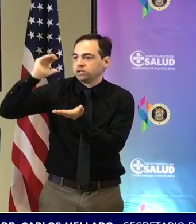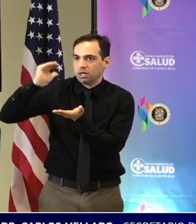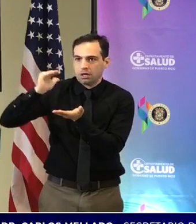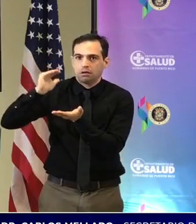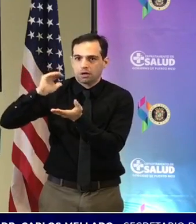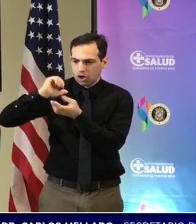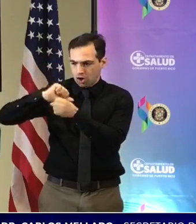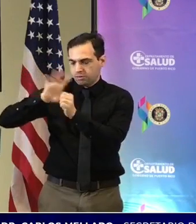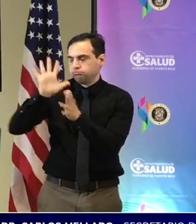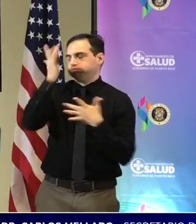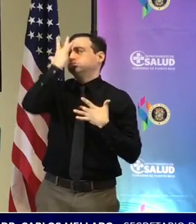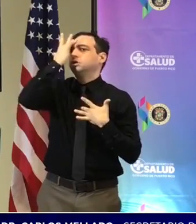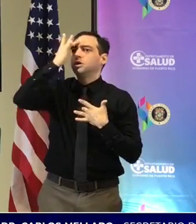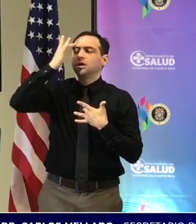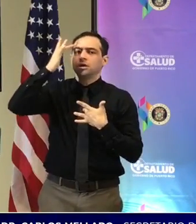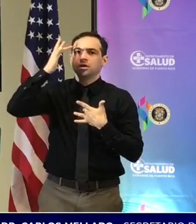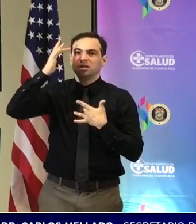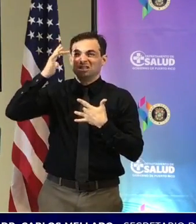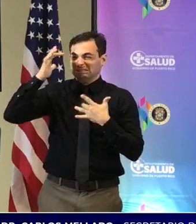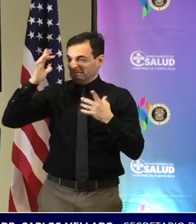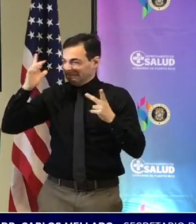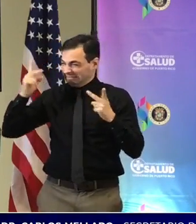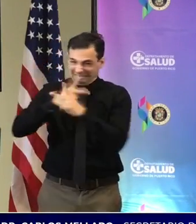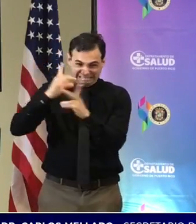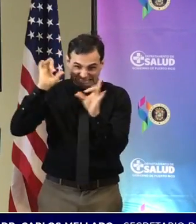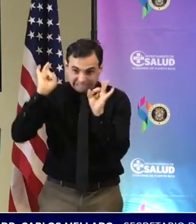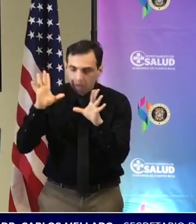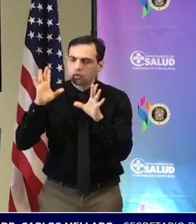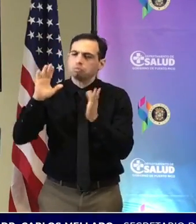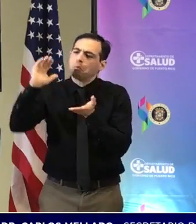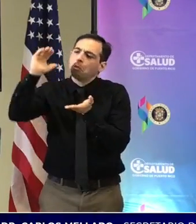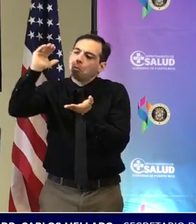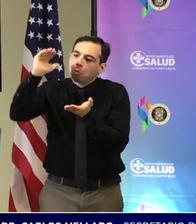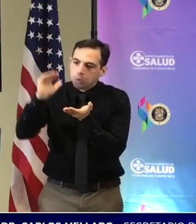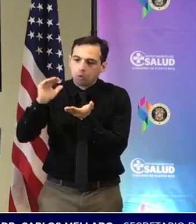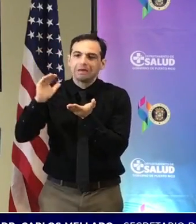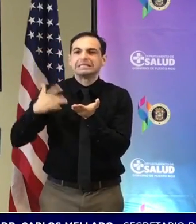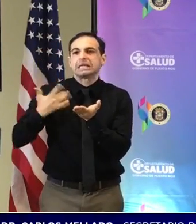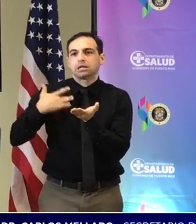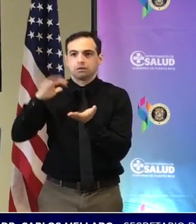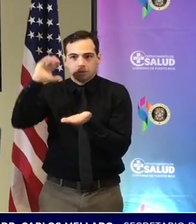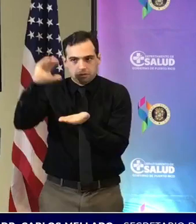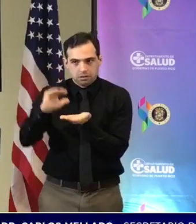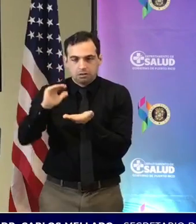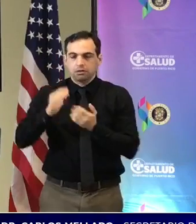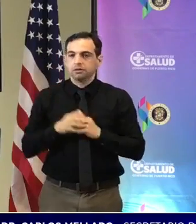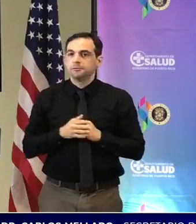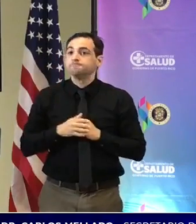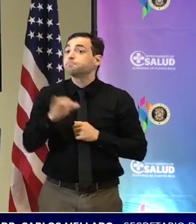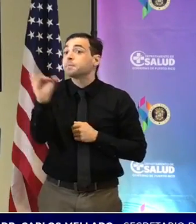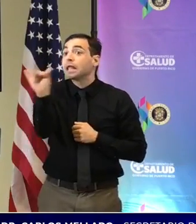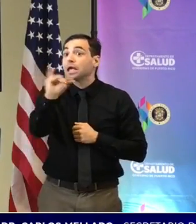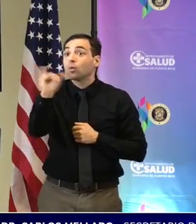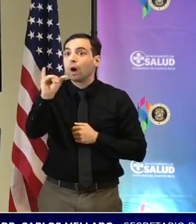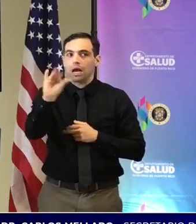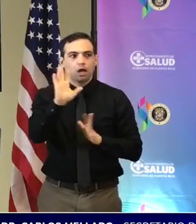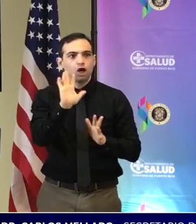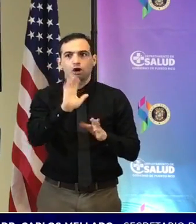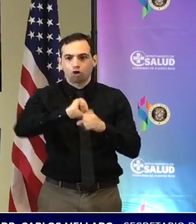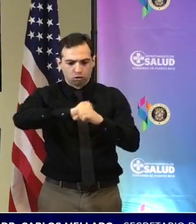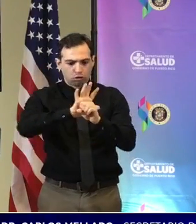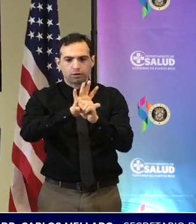COVID y obviamente disminuir la mortalidad y disminuir también la capacidad de propagación